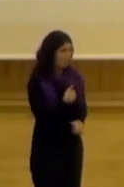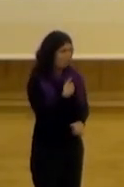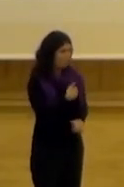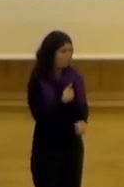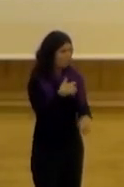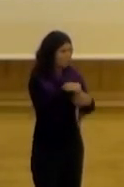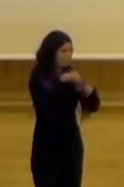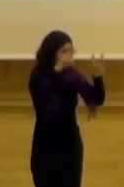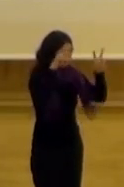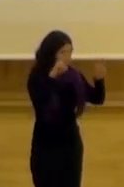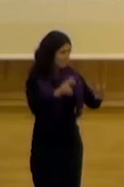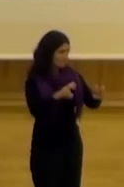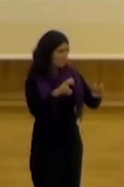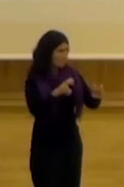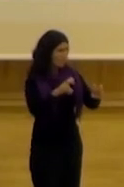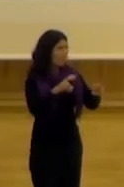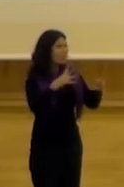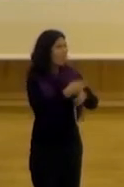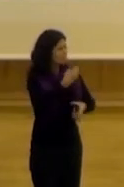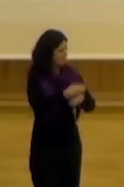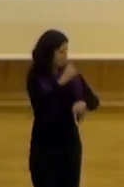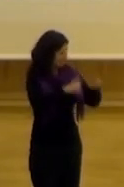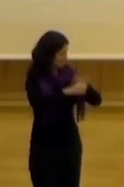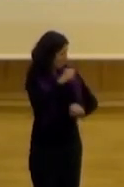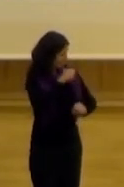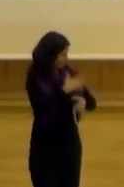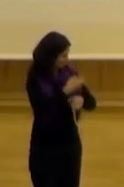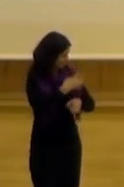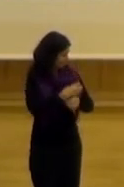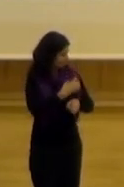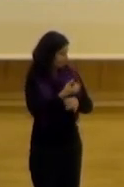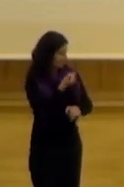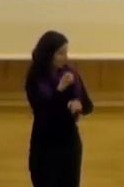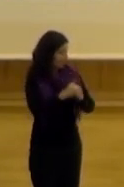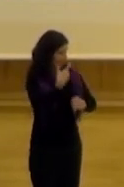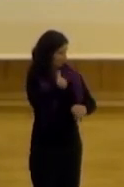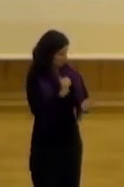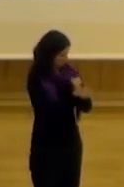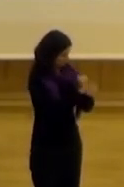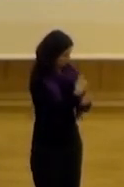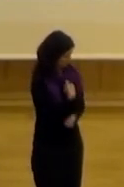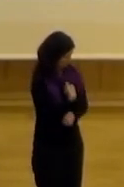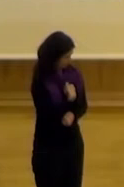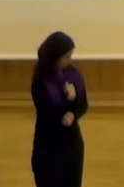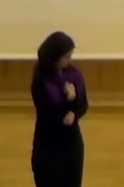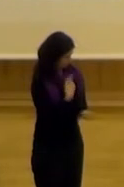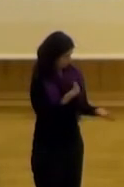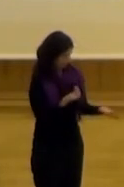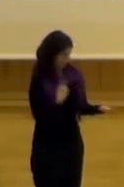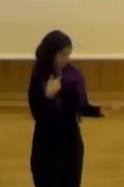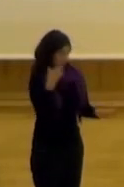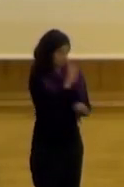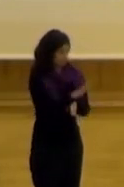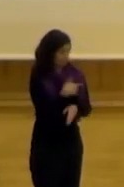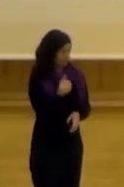para el tema del problema del botellón y no sé por qué razón yo acabé en la comisión claro cuando yo llegué a la